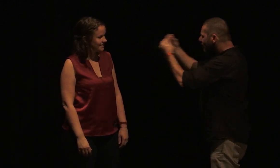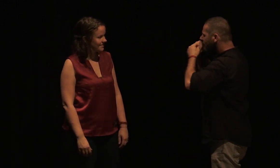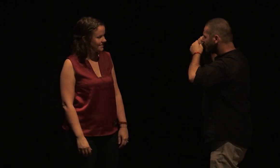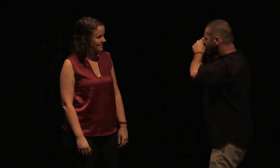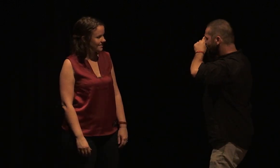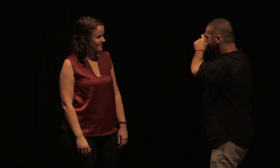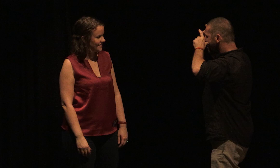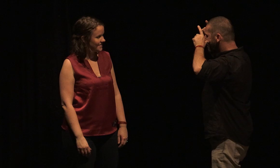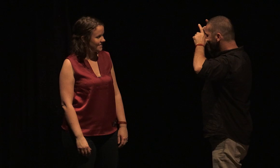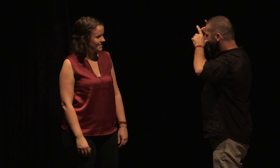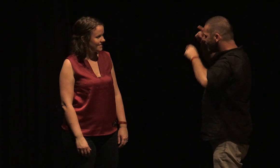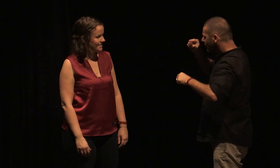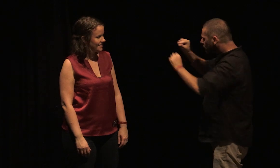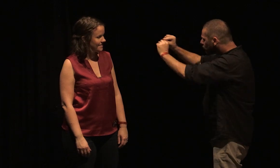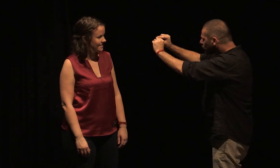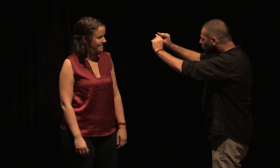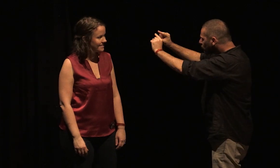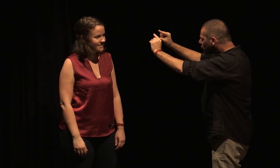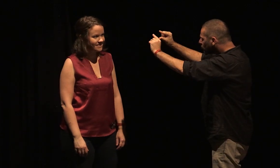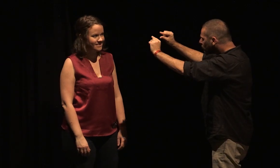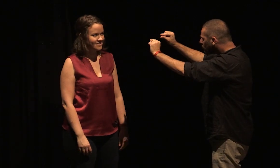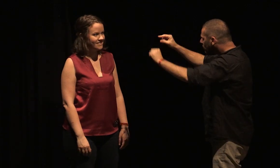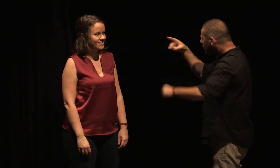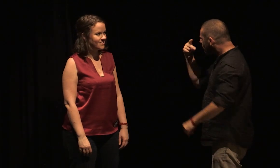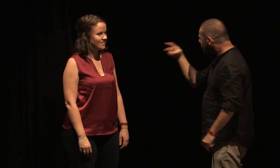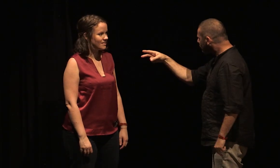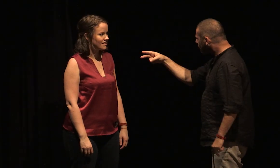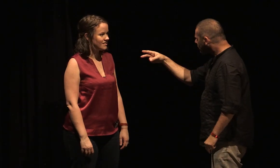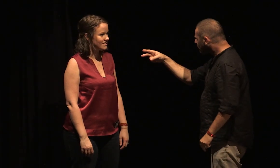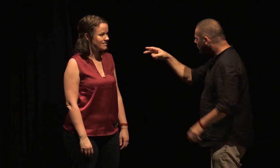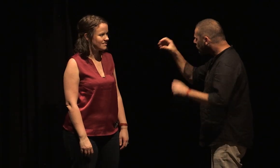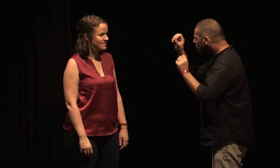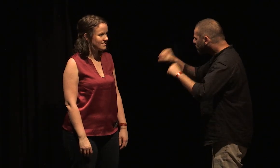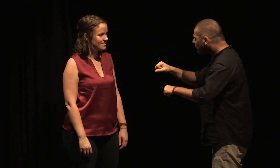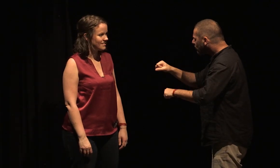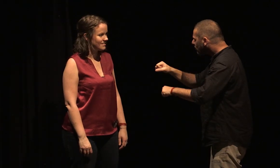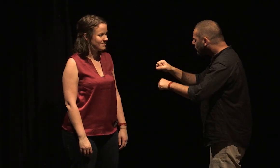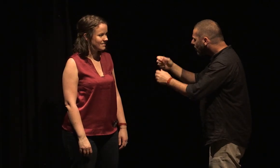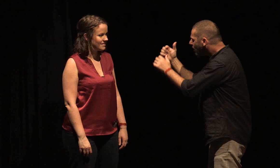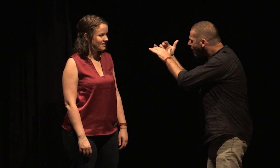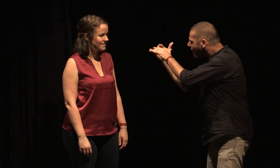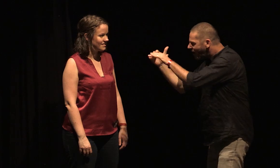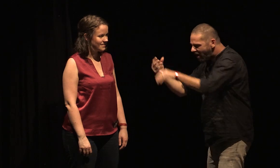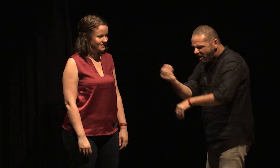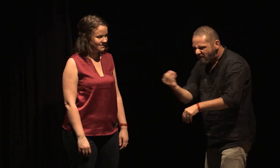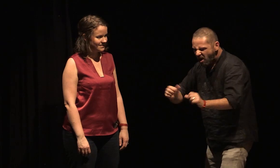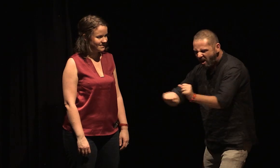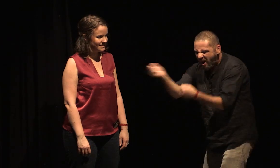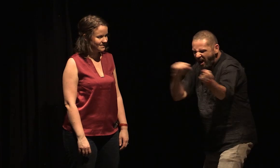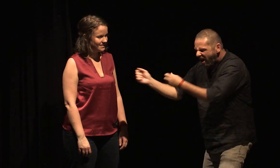Sais-tu que tes yeux seraient capables de pousser n'importe quel enfant turbulent à se tenir tranquille ? Et les